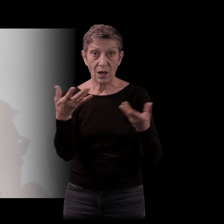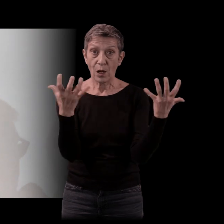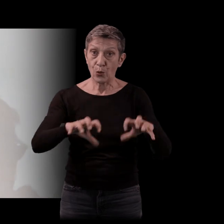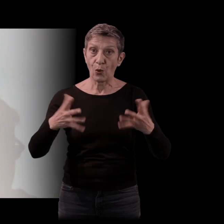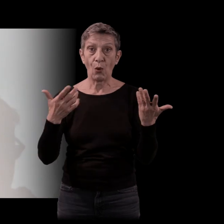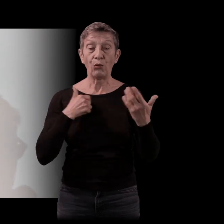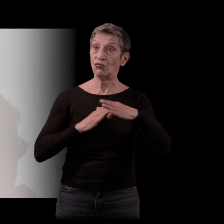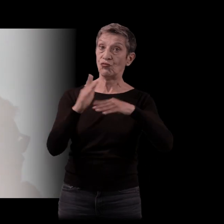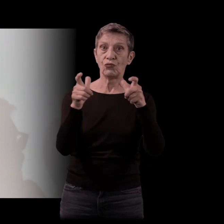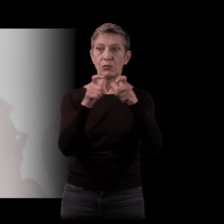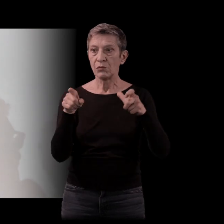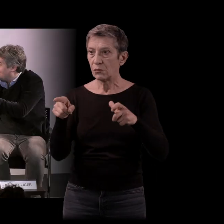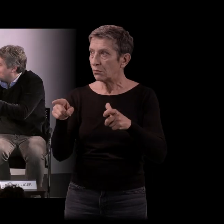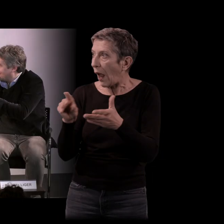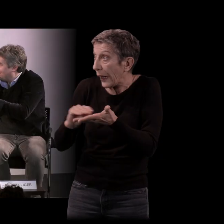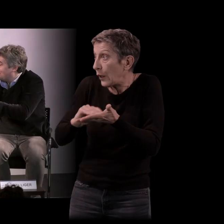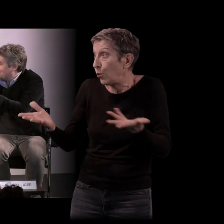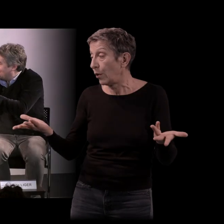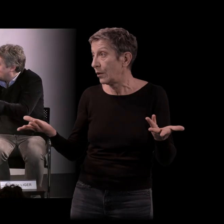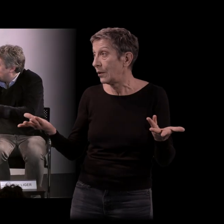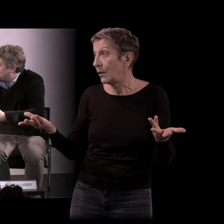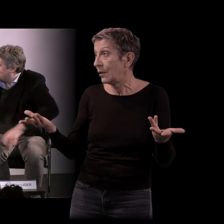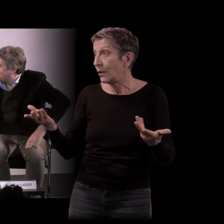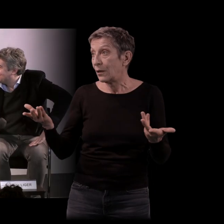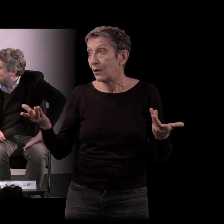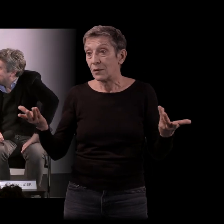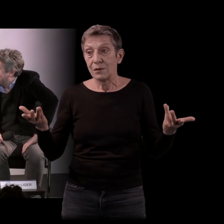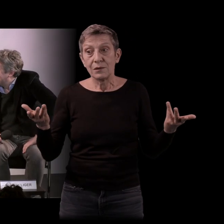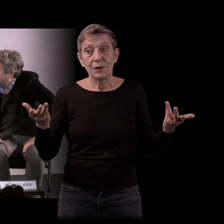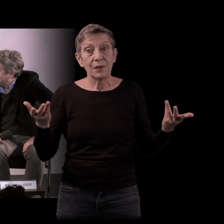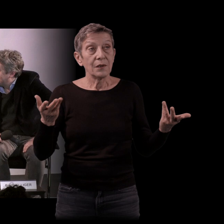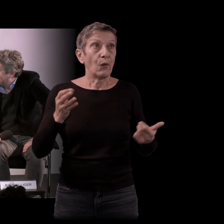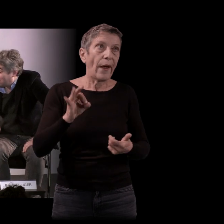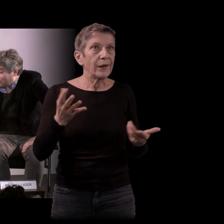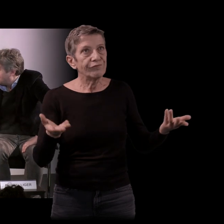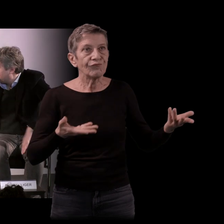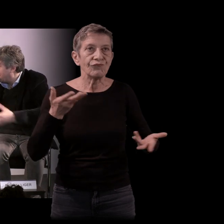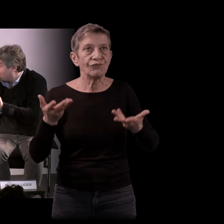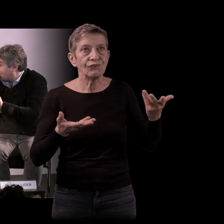'arrivais dans des endroits... On est dans la rédaction. C'est une certaine forme d'écriture. Oui. C'est une littéraire en un sens.